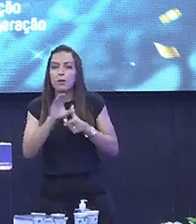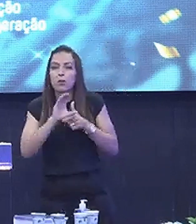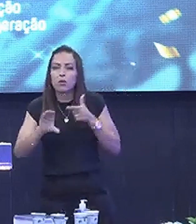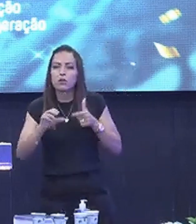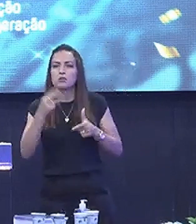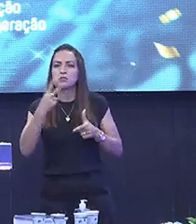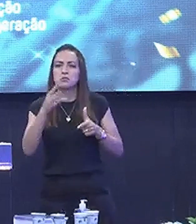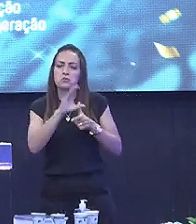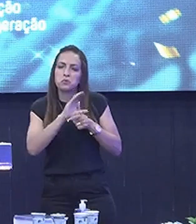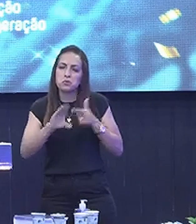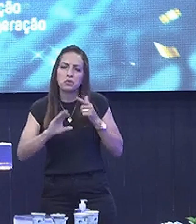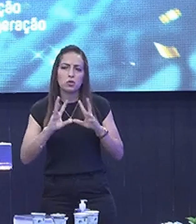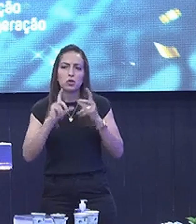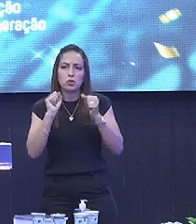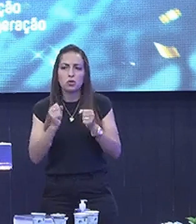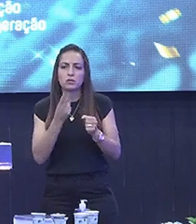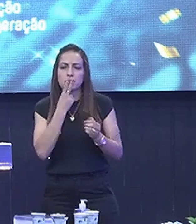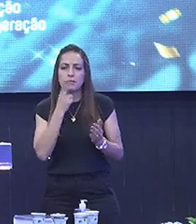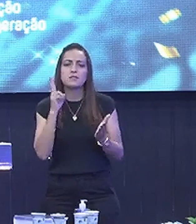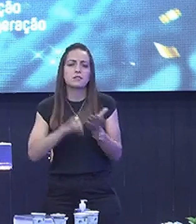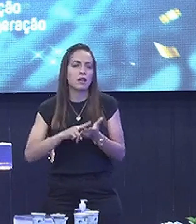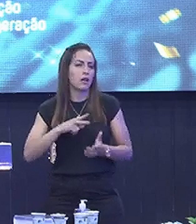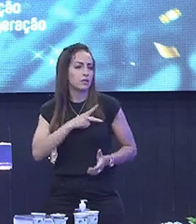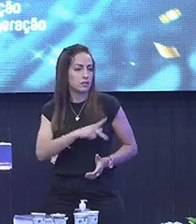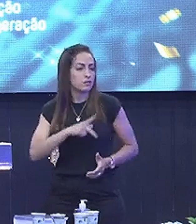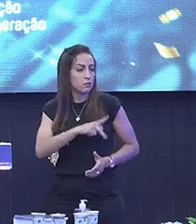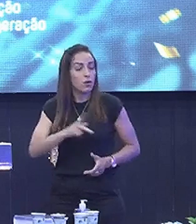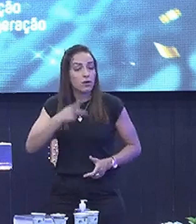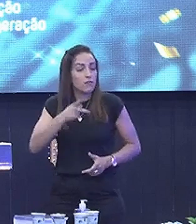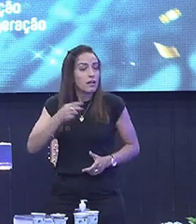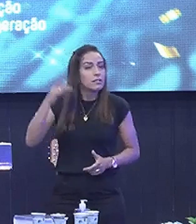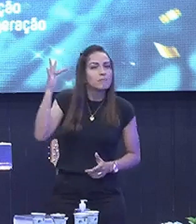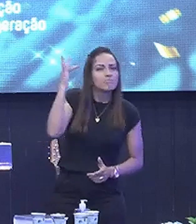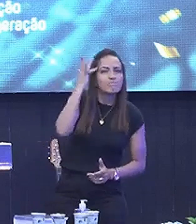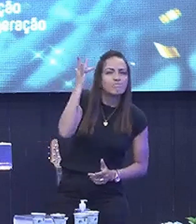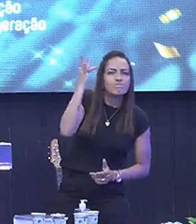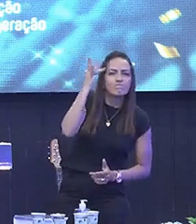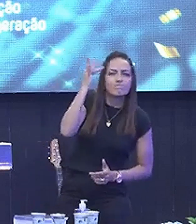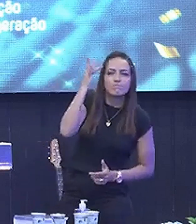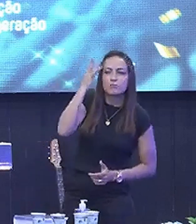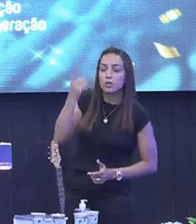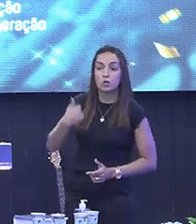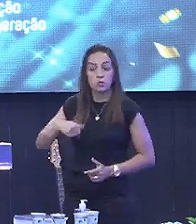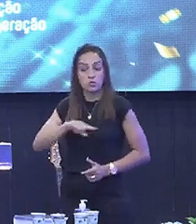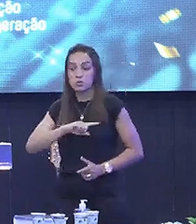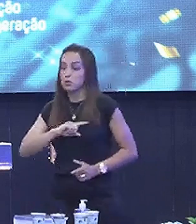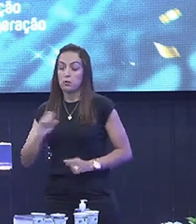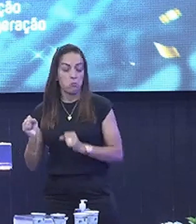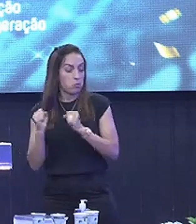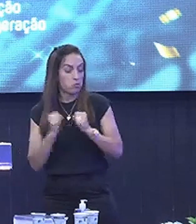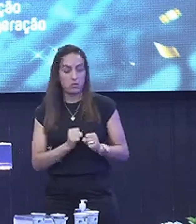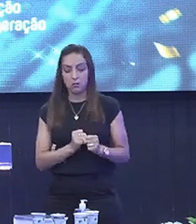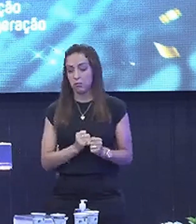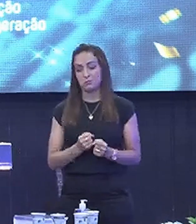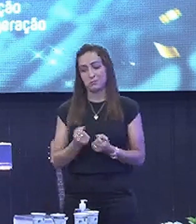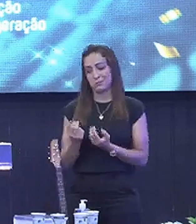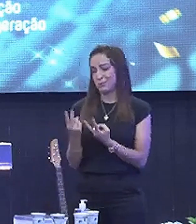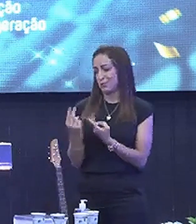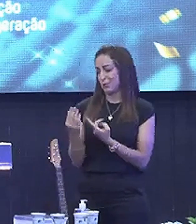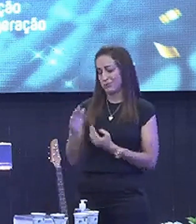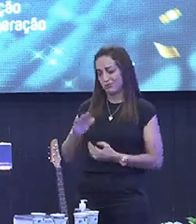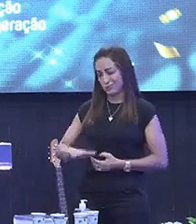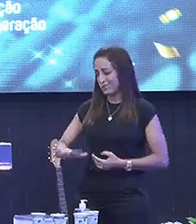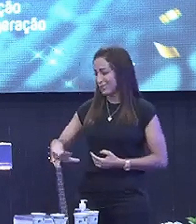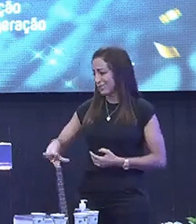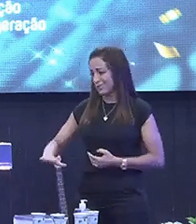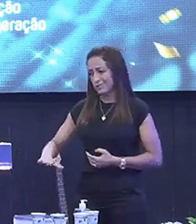Praticamente todas as cartas de Paulo Ele vai falar da ênfase da maturidade Que nós não podemos ser como meninos Jogados de